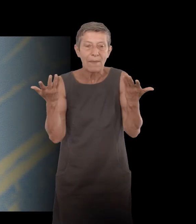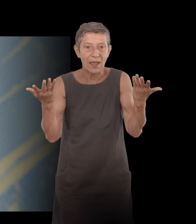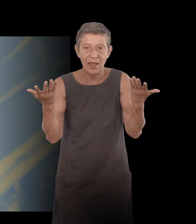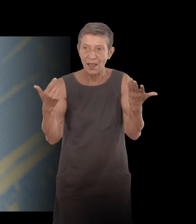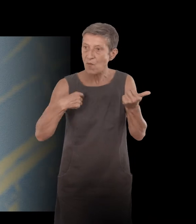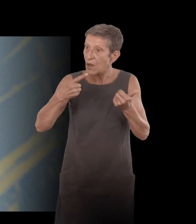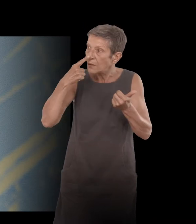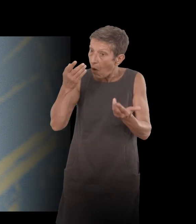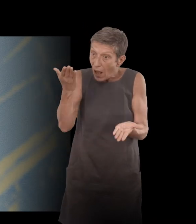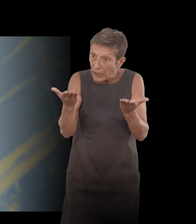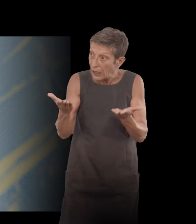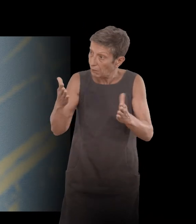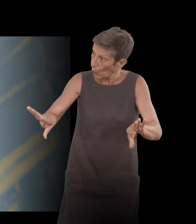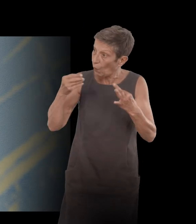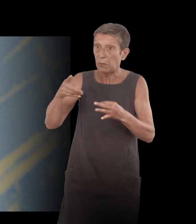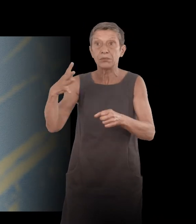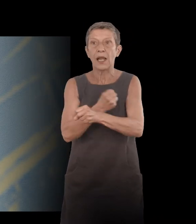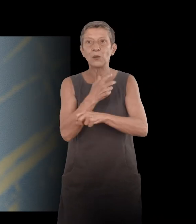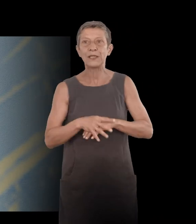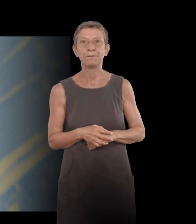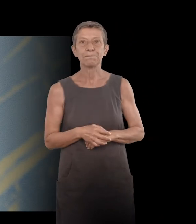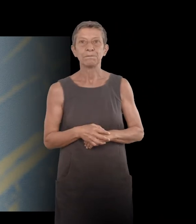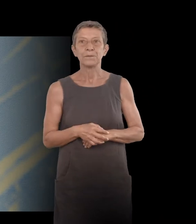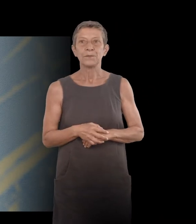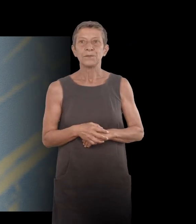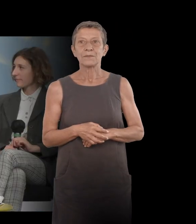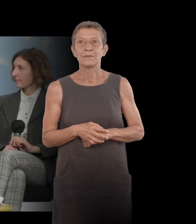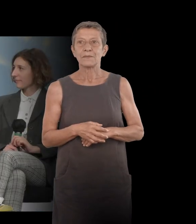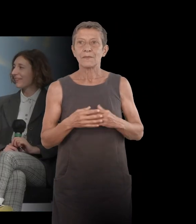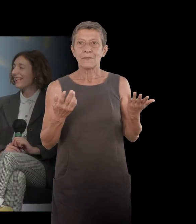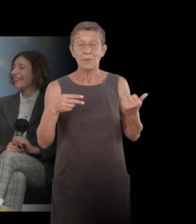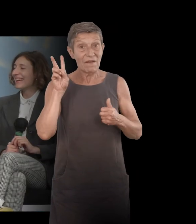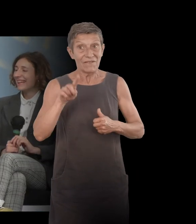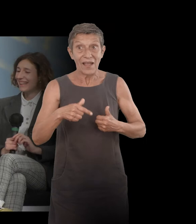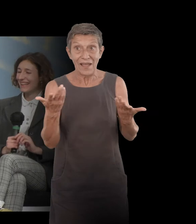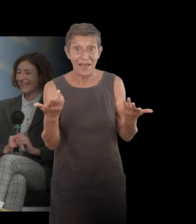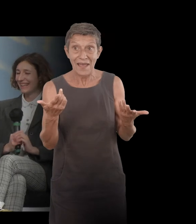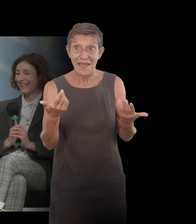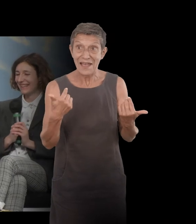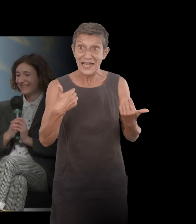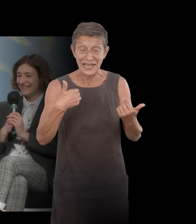qui est très, très réussi. Si ça vous intrigue, moi aussi, ça m'intrigue, donc rentrons dans le détail, c'est pas grave.